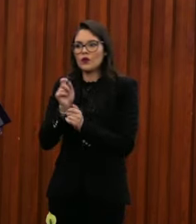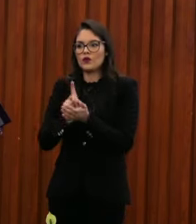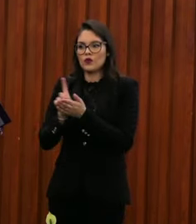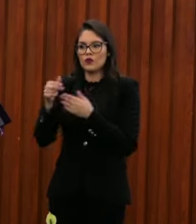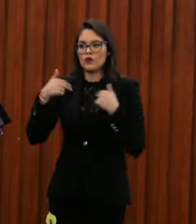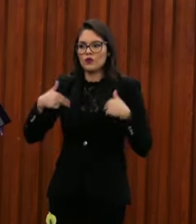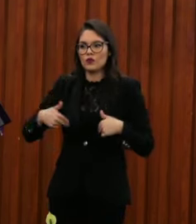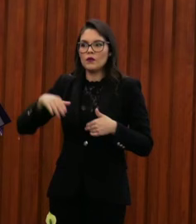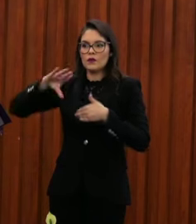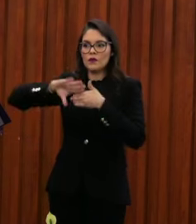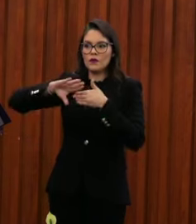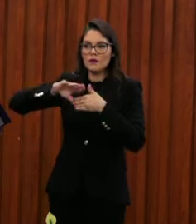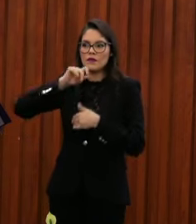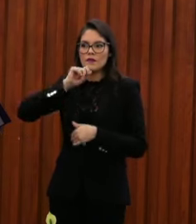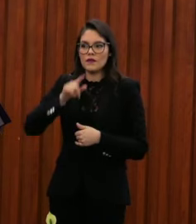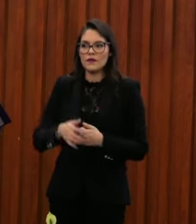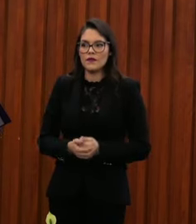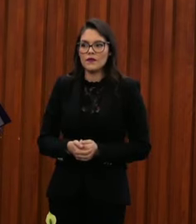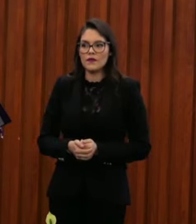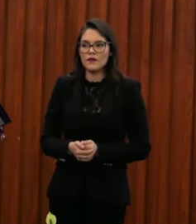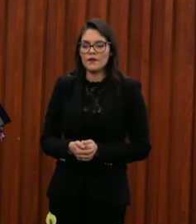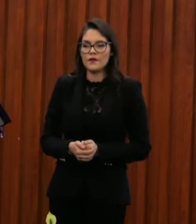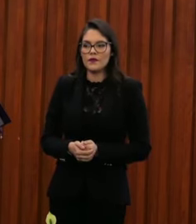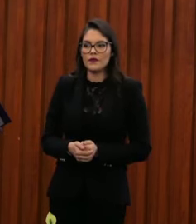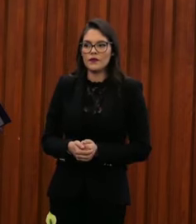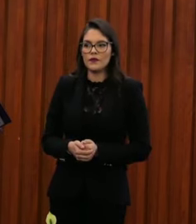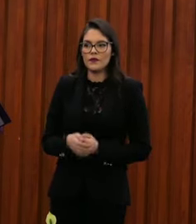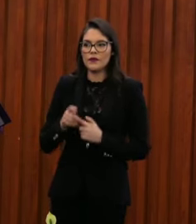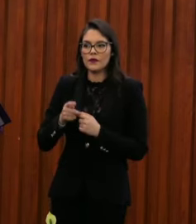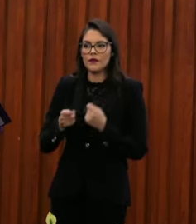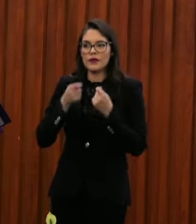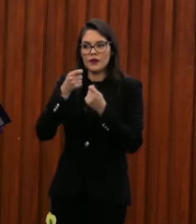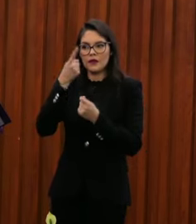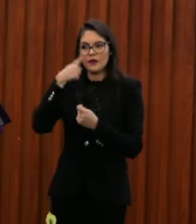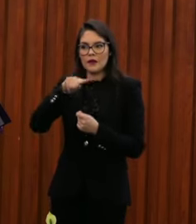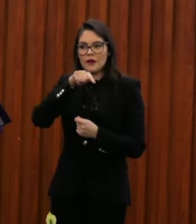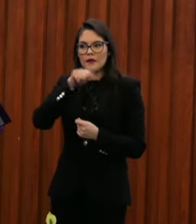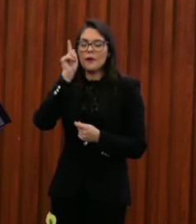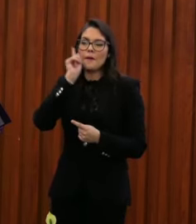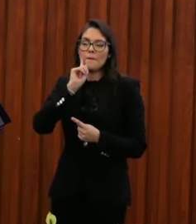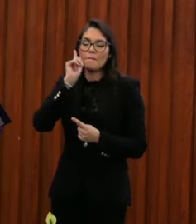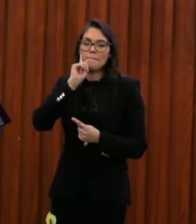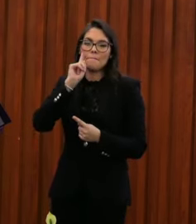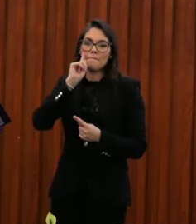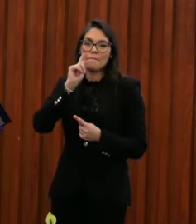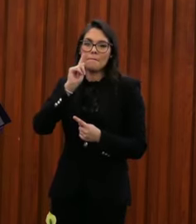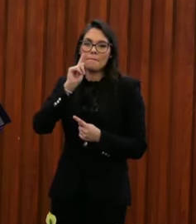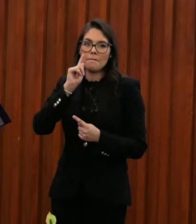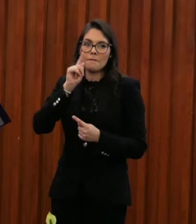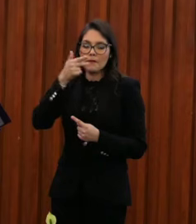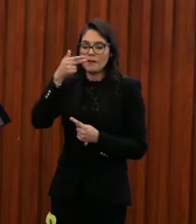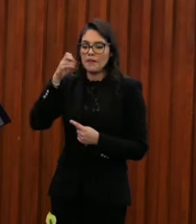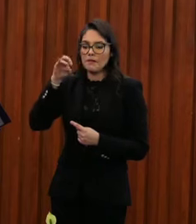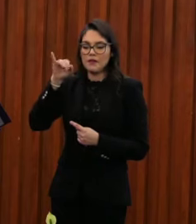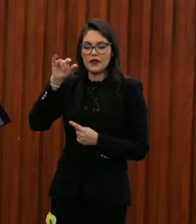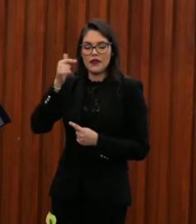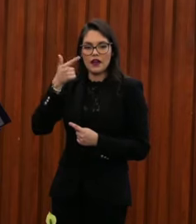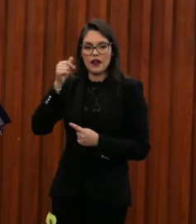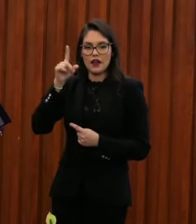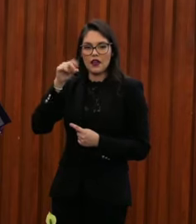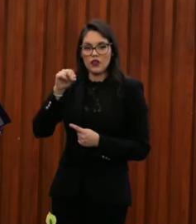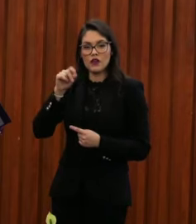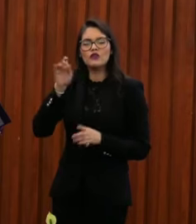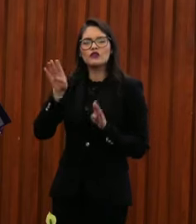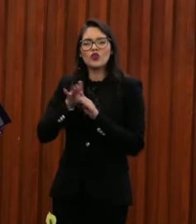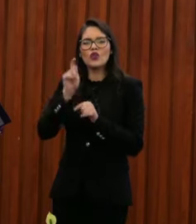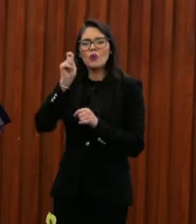Construyendo Esperanzas, galardonado el día de hoy con la mención honorífica, es una organización con nueve años de trayectoria que inició